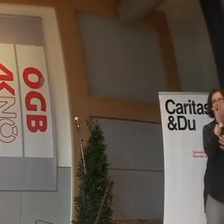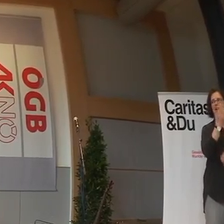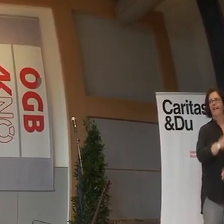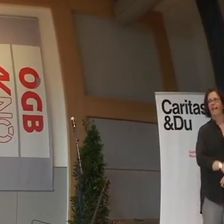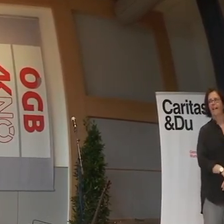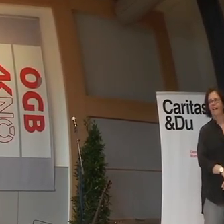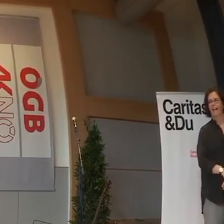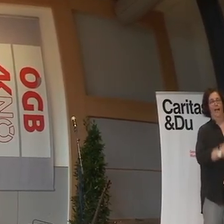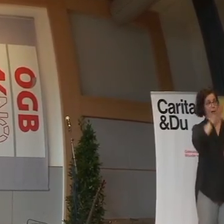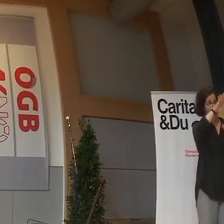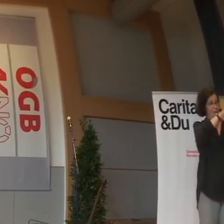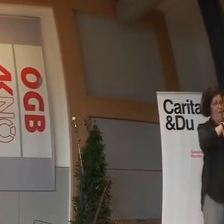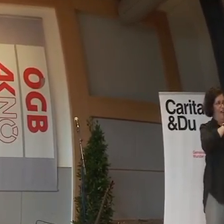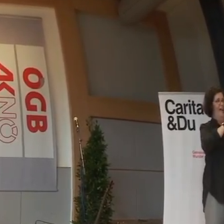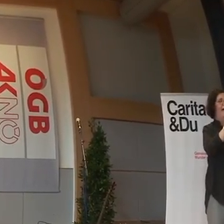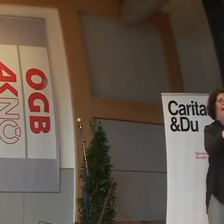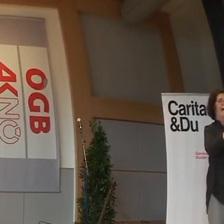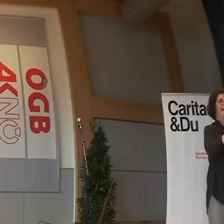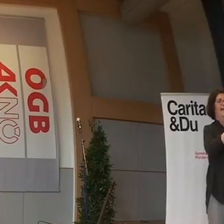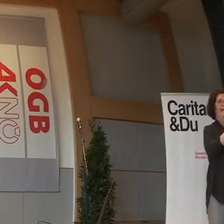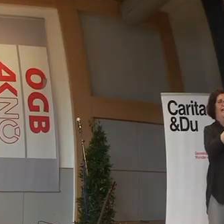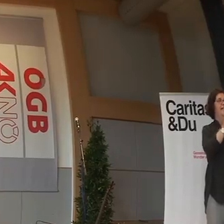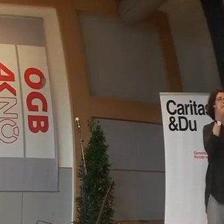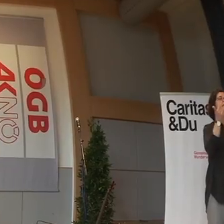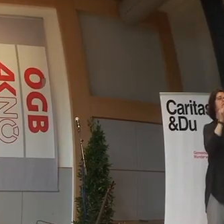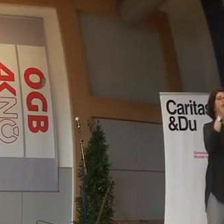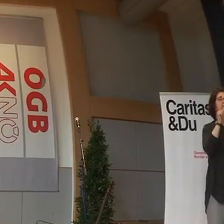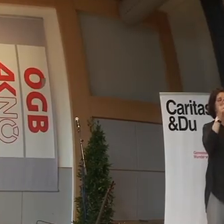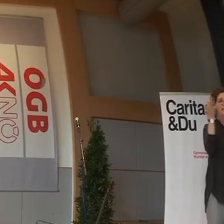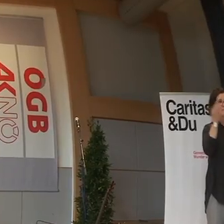Das nachfolgende Programm verzögert sich 22 Minuten.